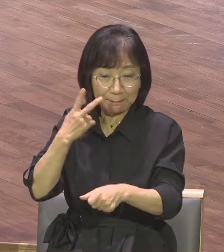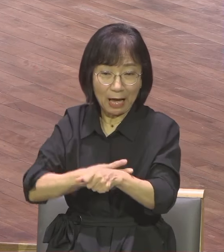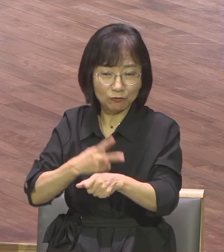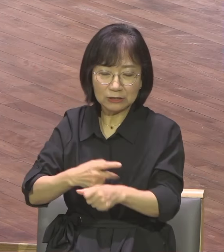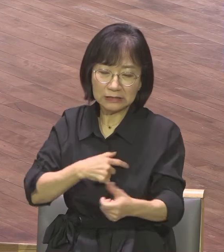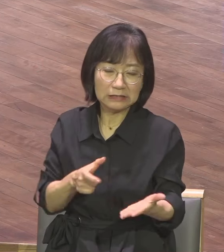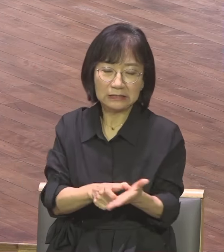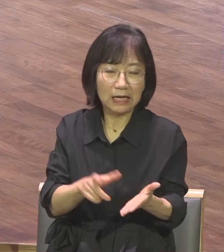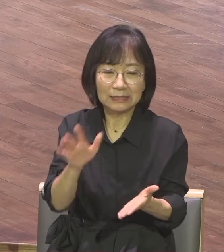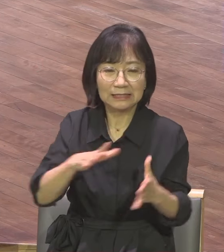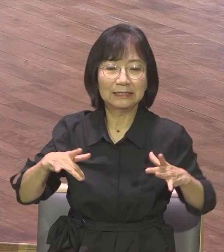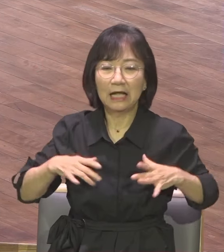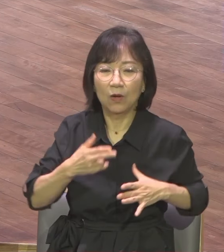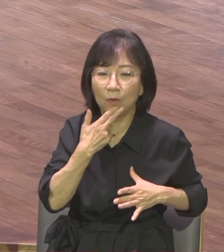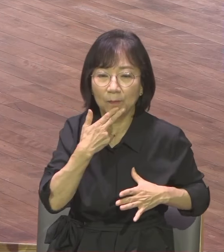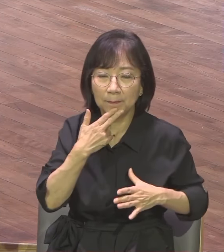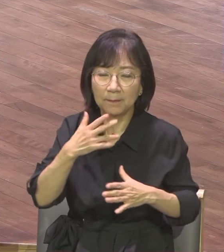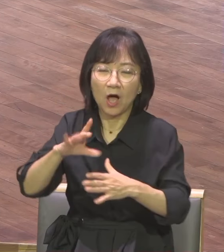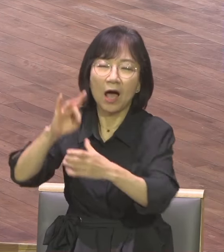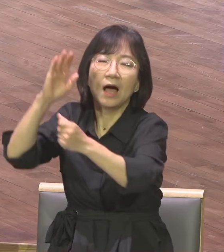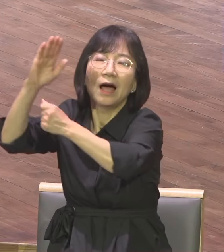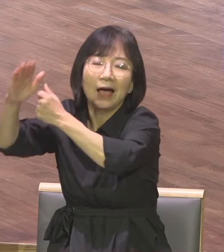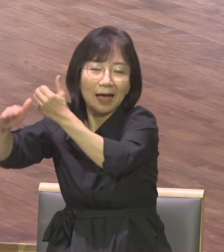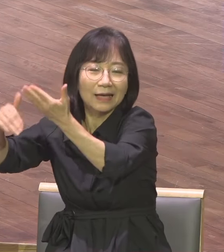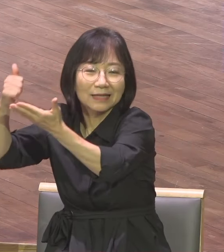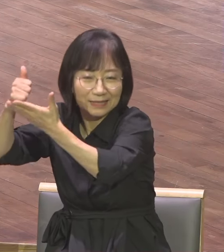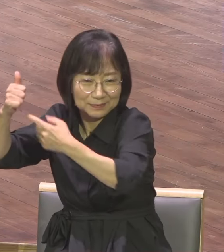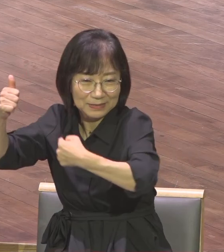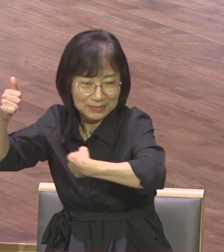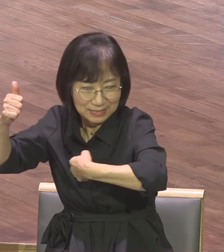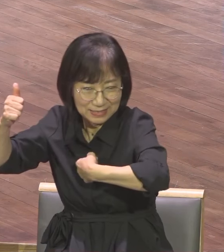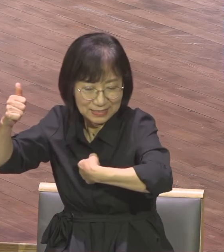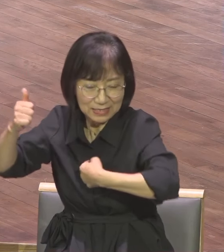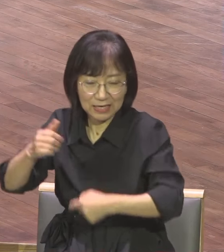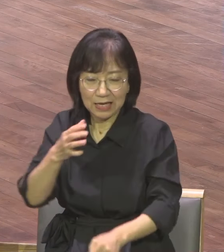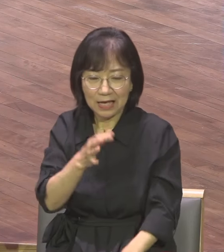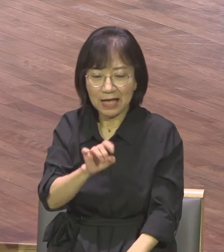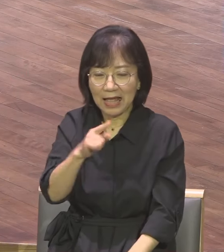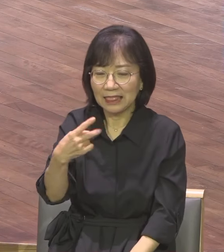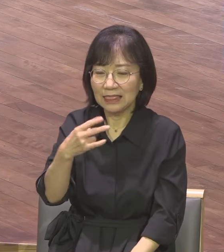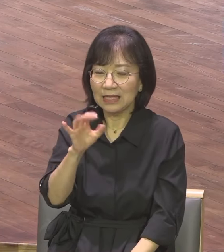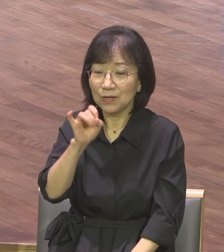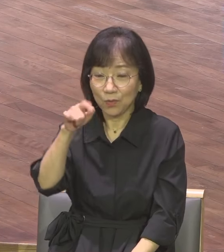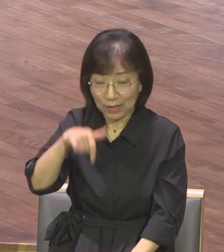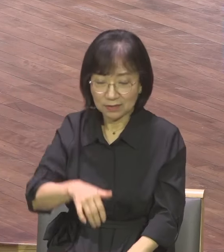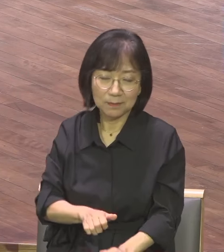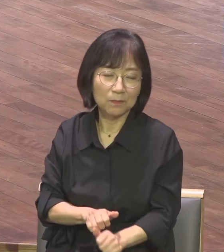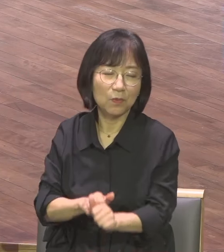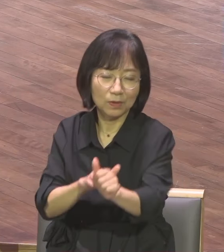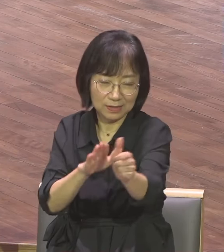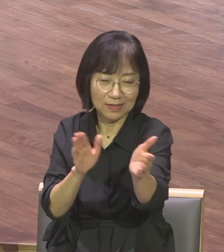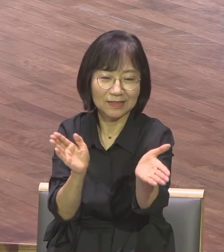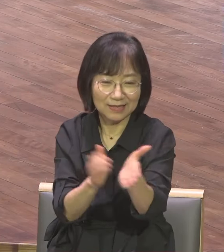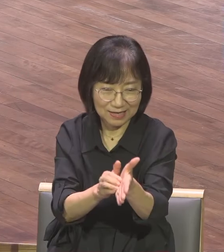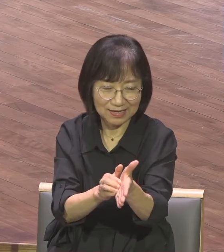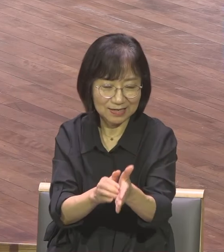안드교에서 나를 파송했다 그래서 갈라데아 지역에서 보금을 증거했다 하나님이